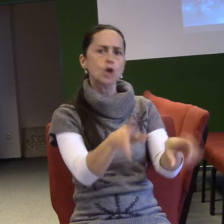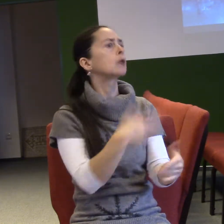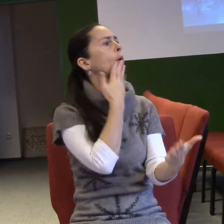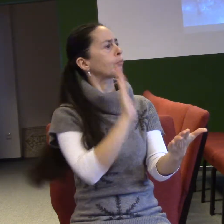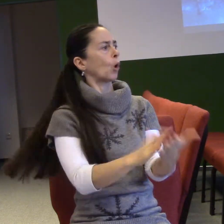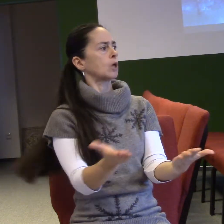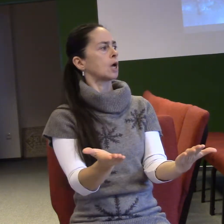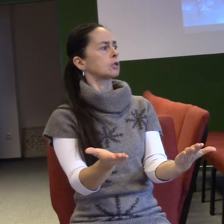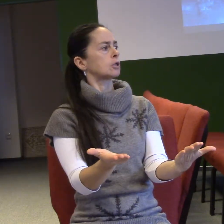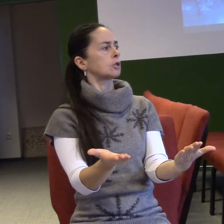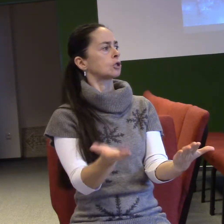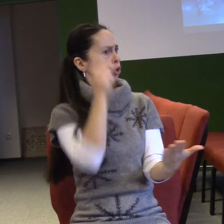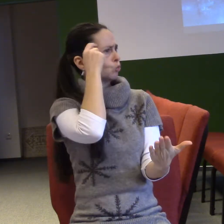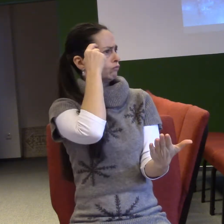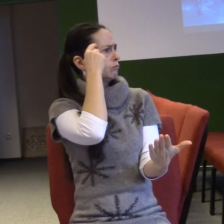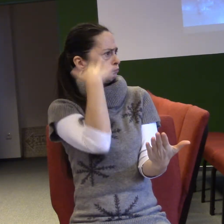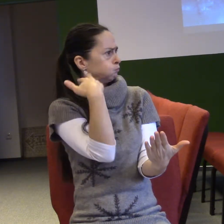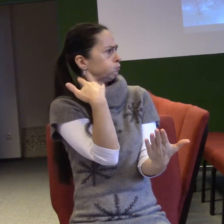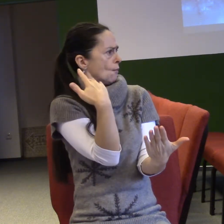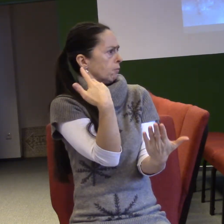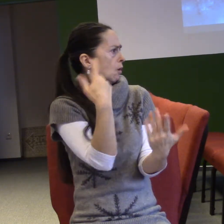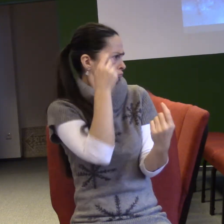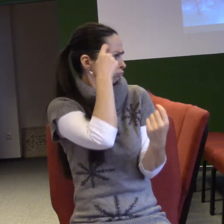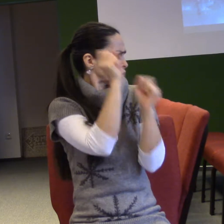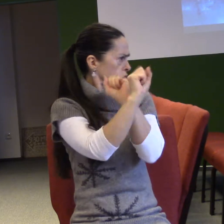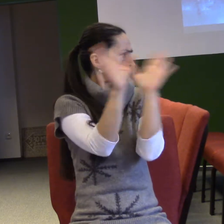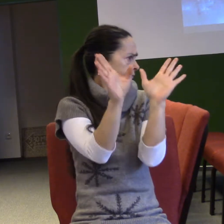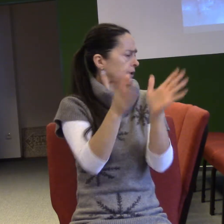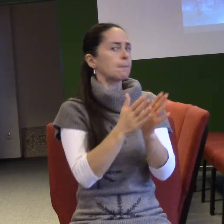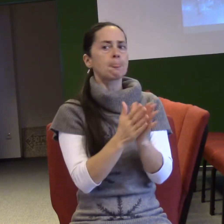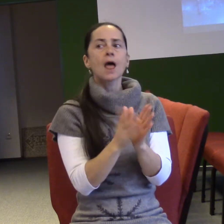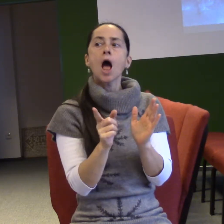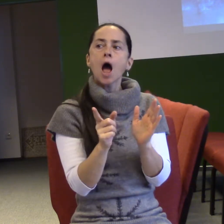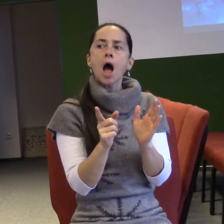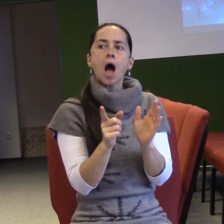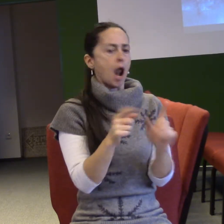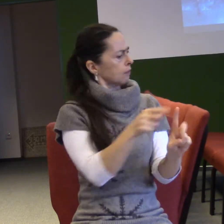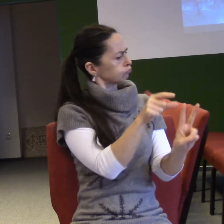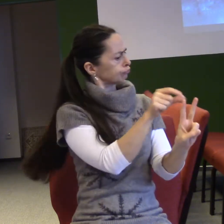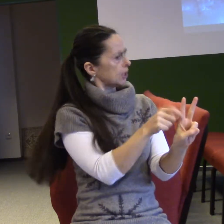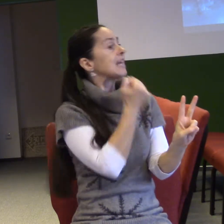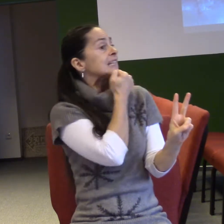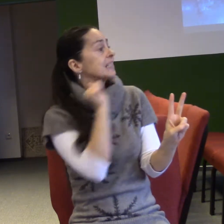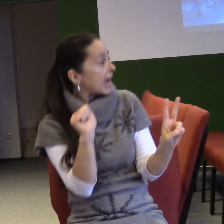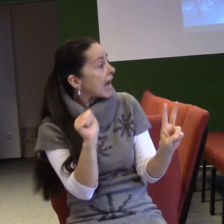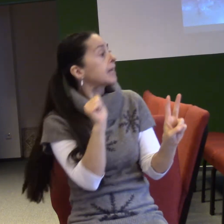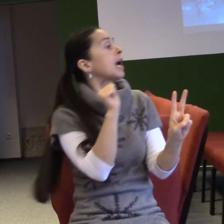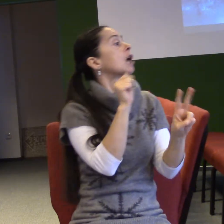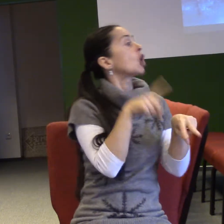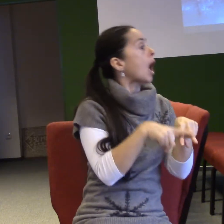Že to tak jako očekáváme většinou. A v jejich případě to tak nebylo. Oni byli zbožní, poslouchali Boha,